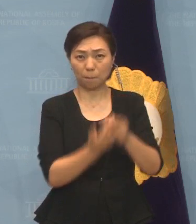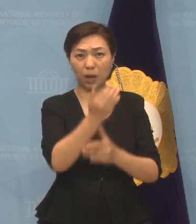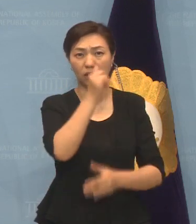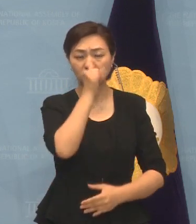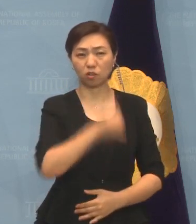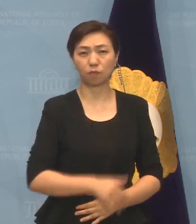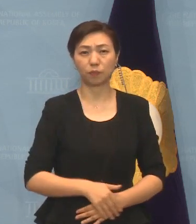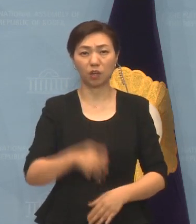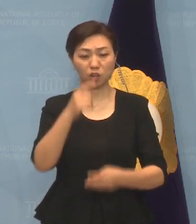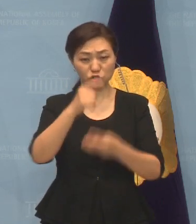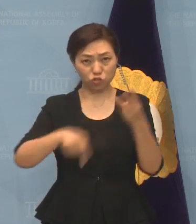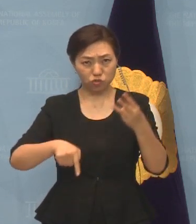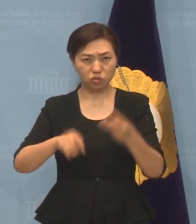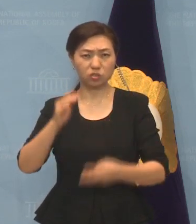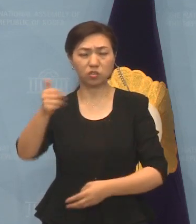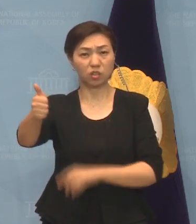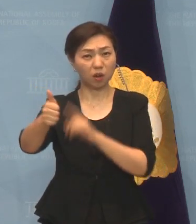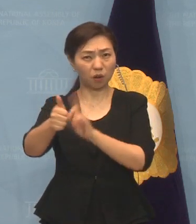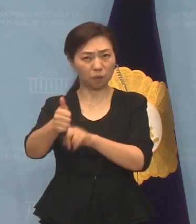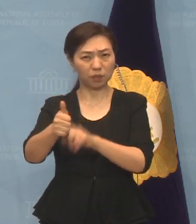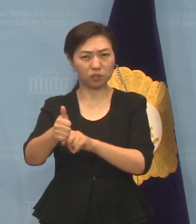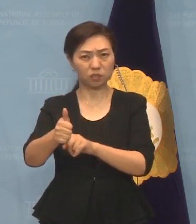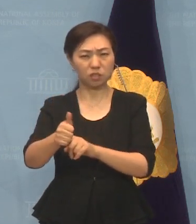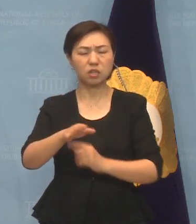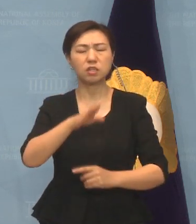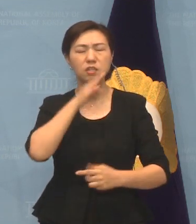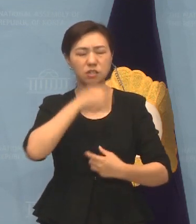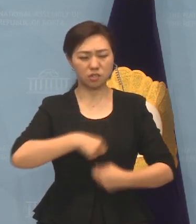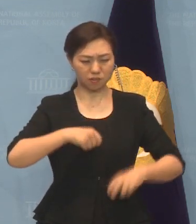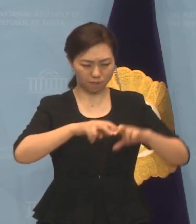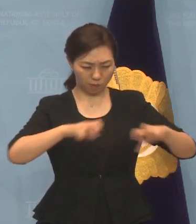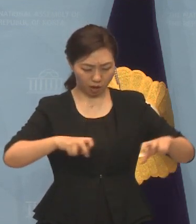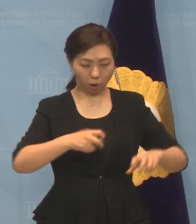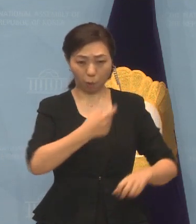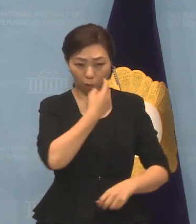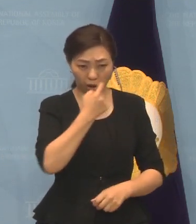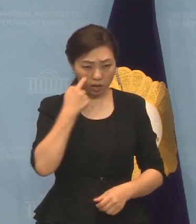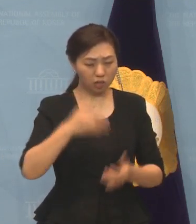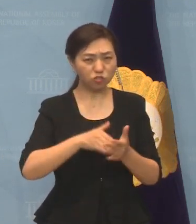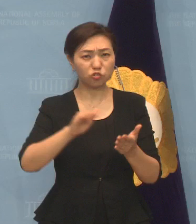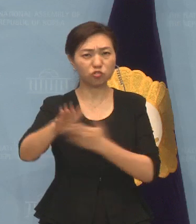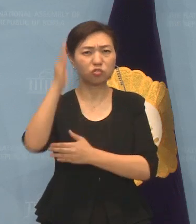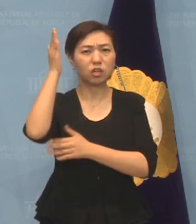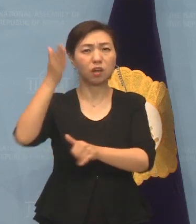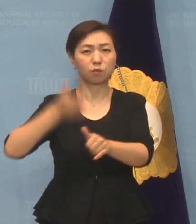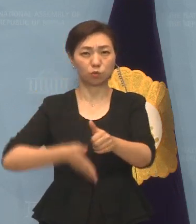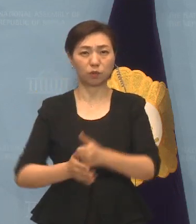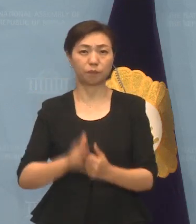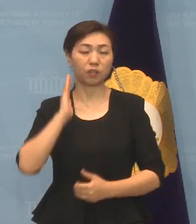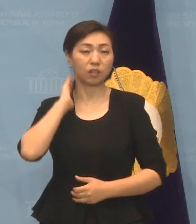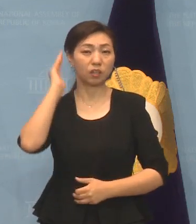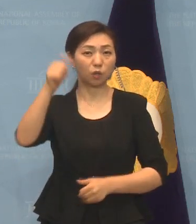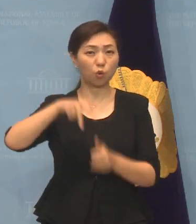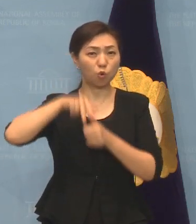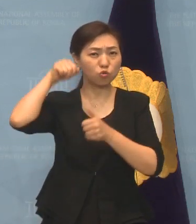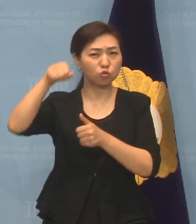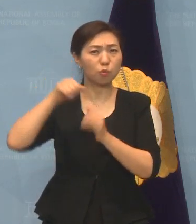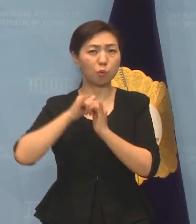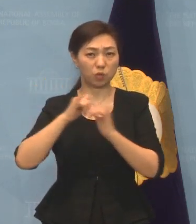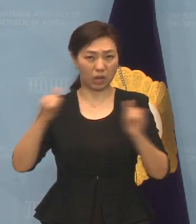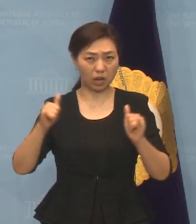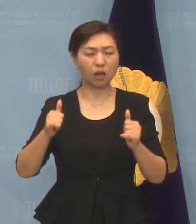깨닫고 사실관계에 입각한 발언을 하시길 바랍니다. 대통령 선거 출마를 선언한 만큼 프레임 씌우기와